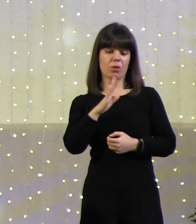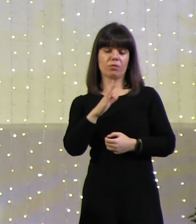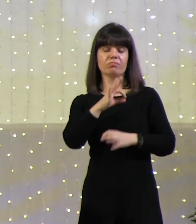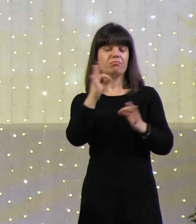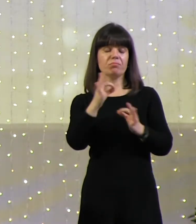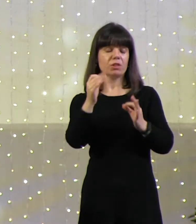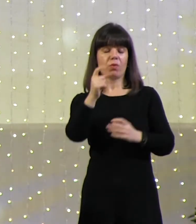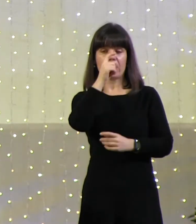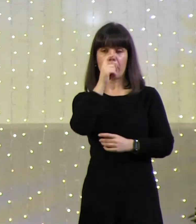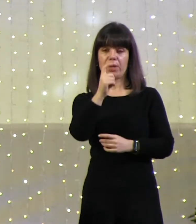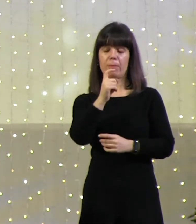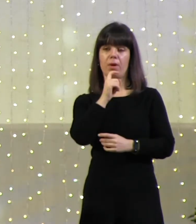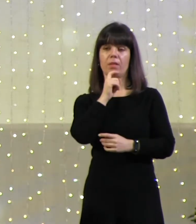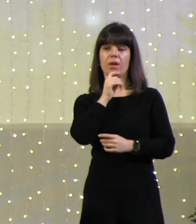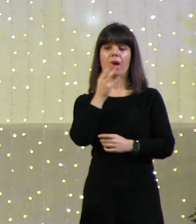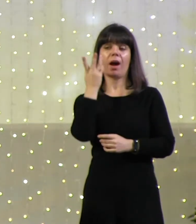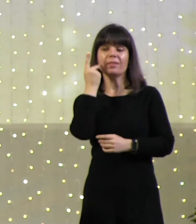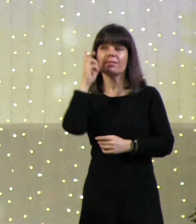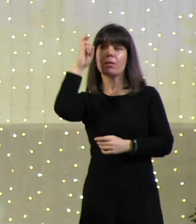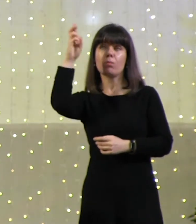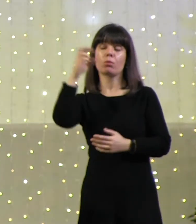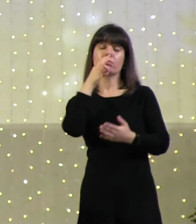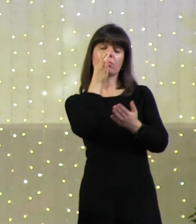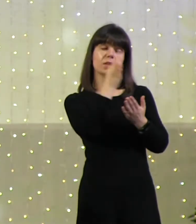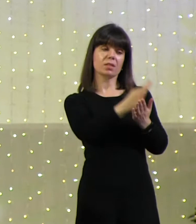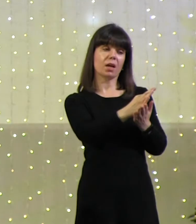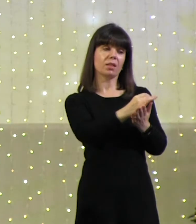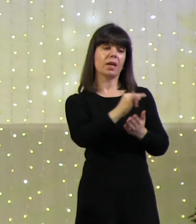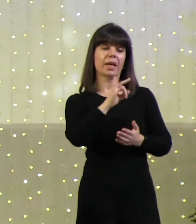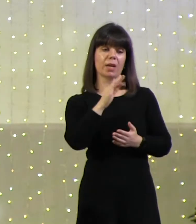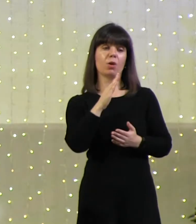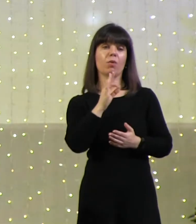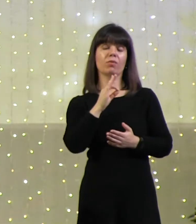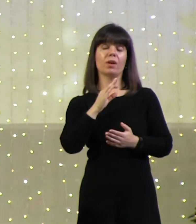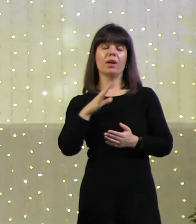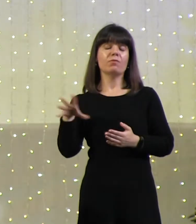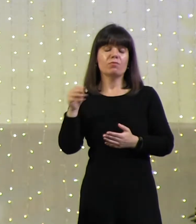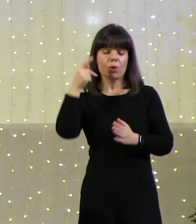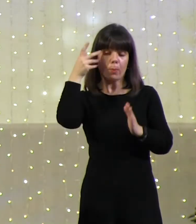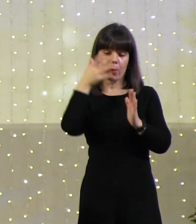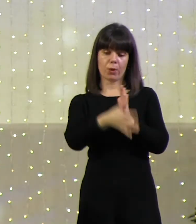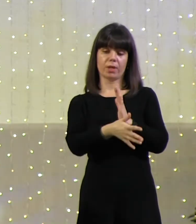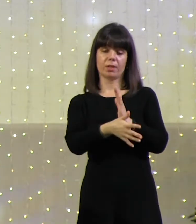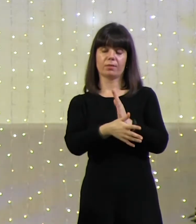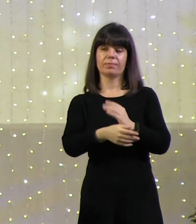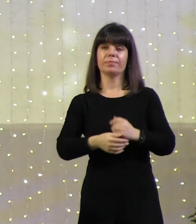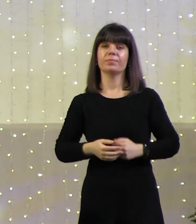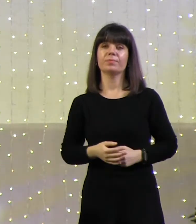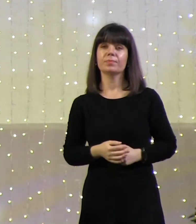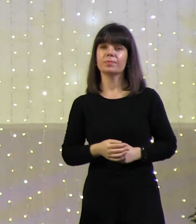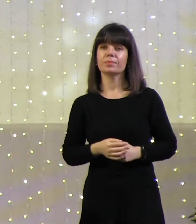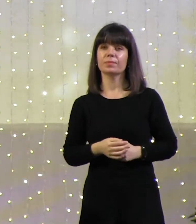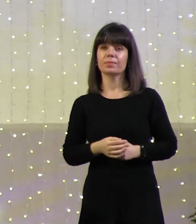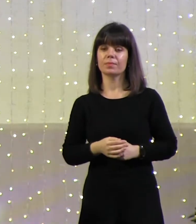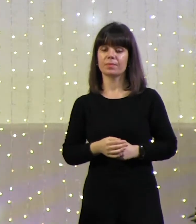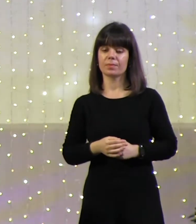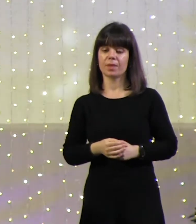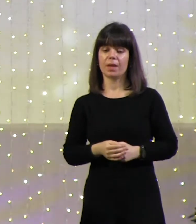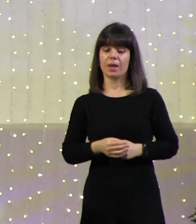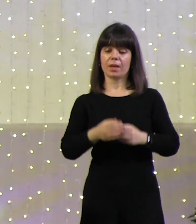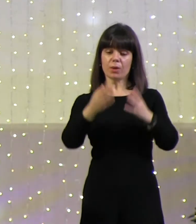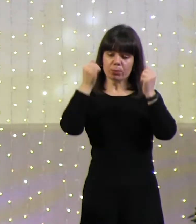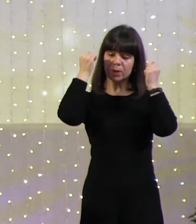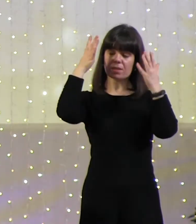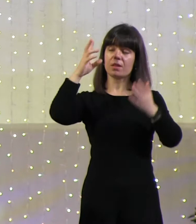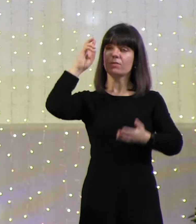Но когда Бог сказал, Иов признал эту реальность. Все стало ясно, все стало понятно. Иов прославил